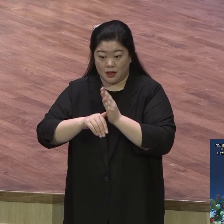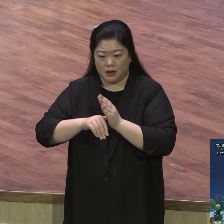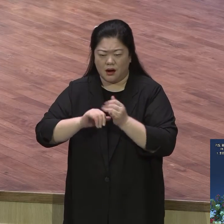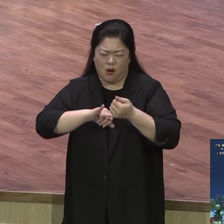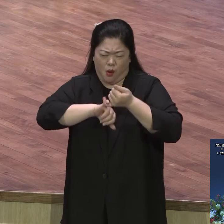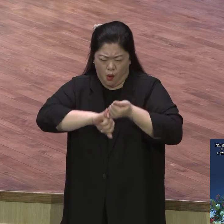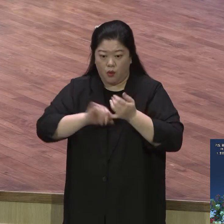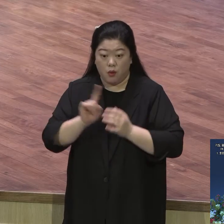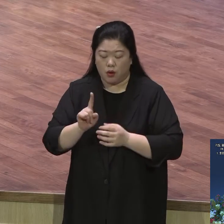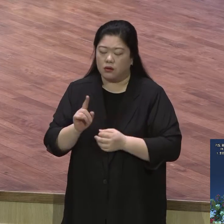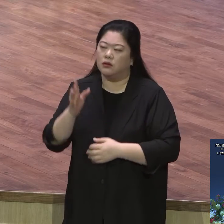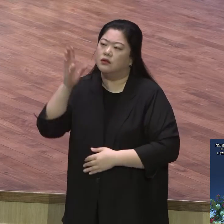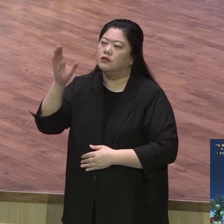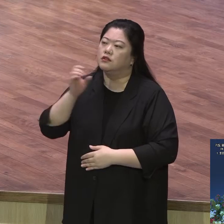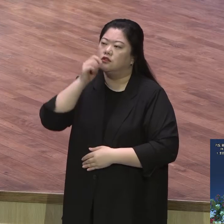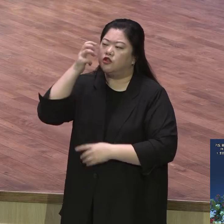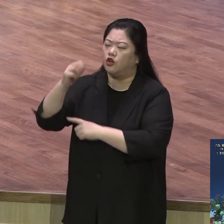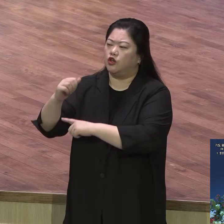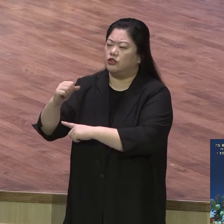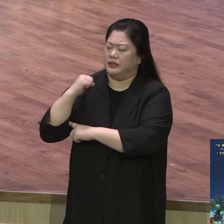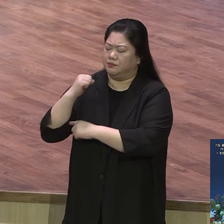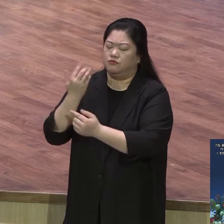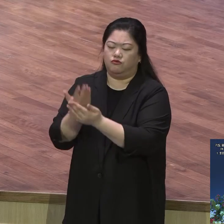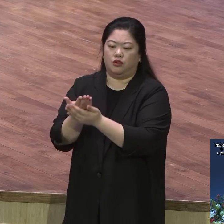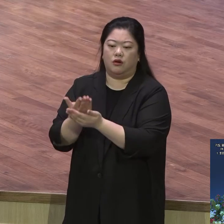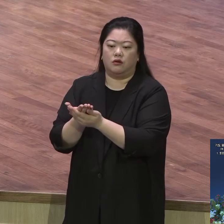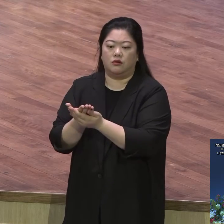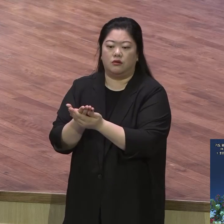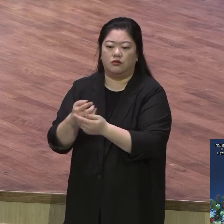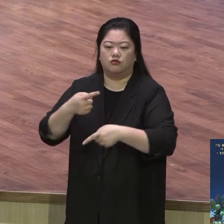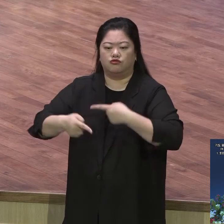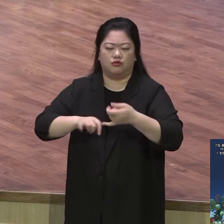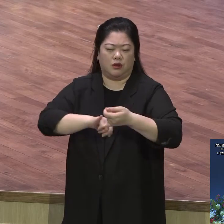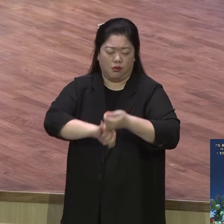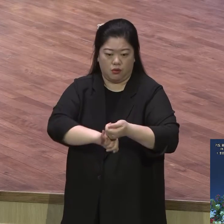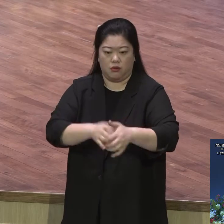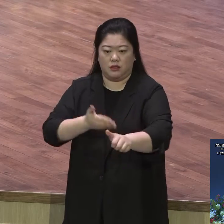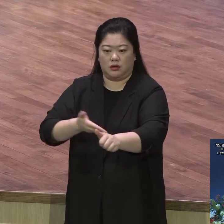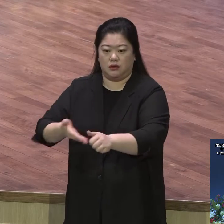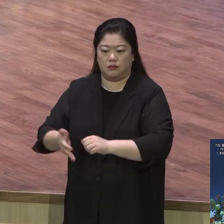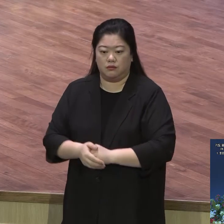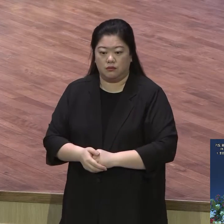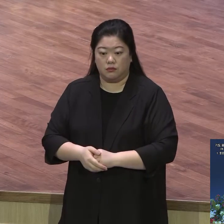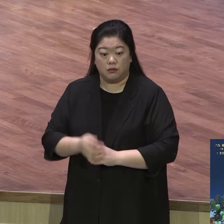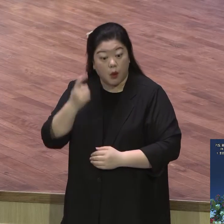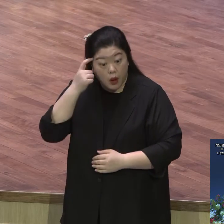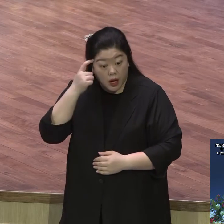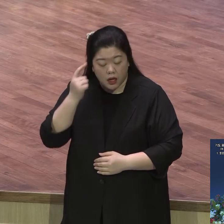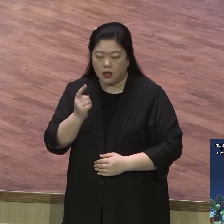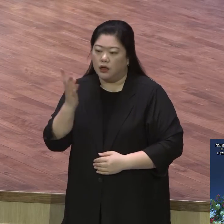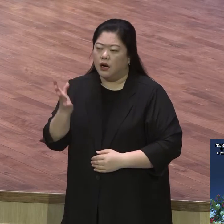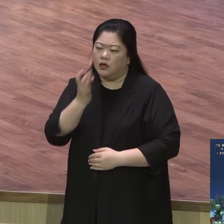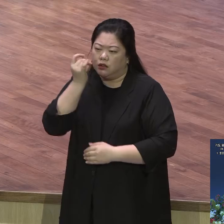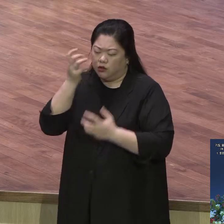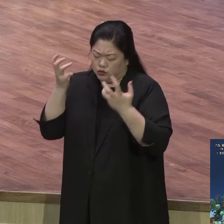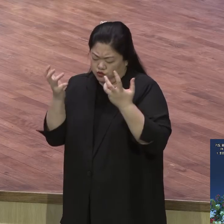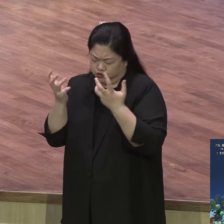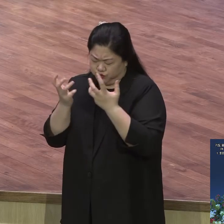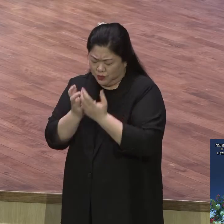성령의 능력을 힘입어면요 나의 한계를 뛰어넘을 수 있어요 내 IQ는 얼마